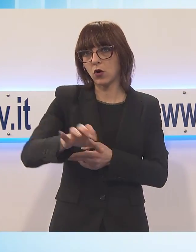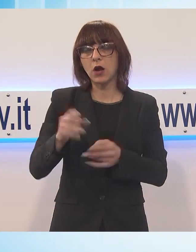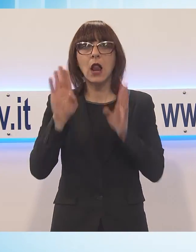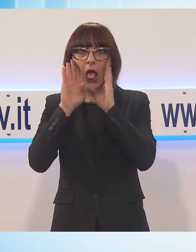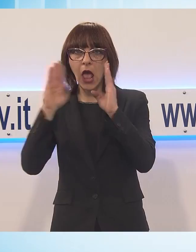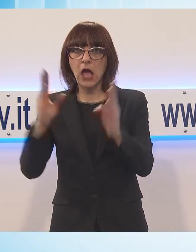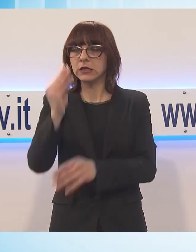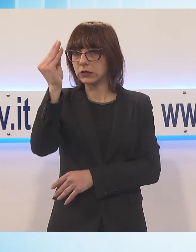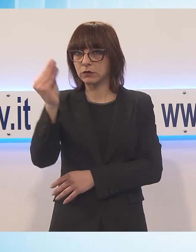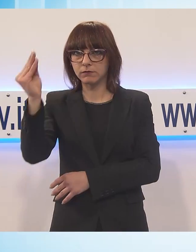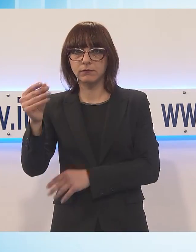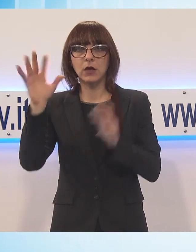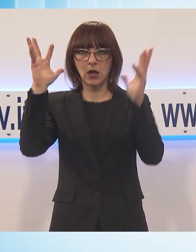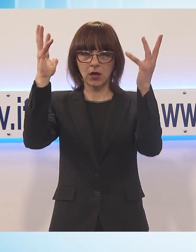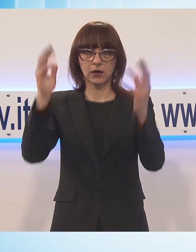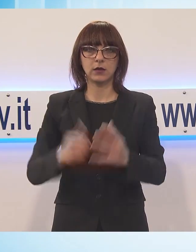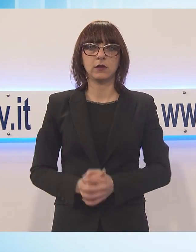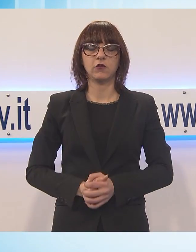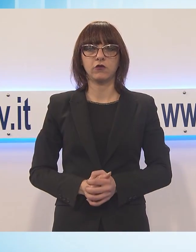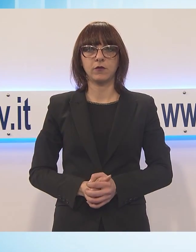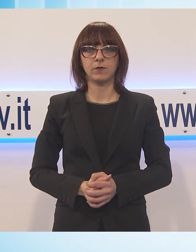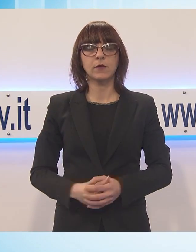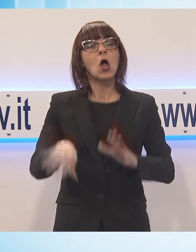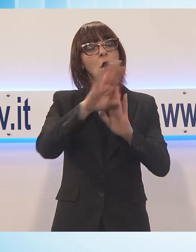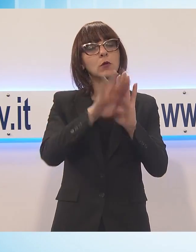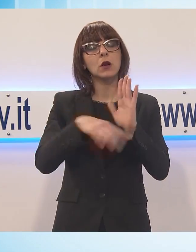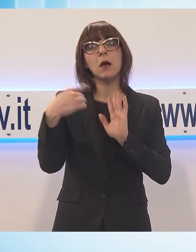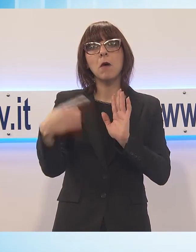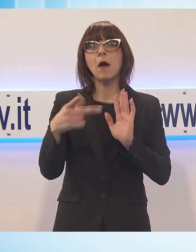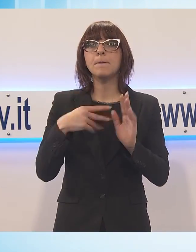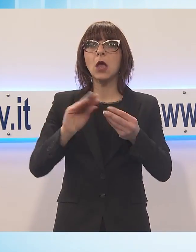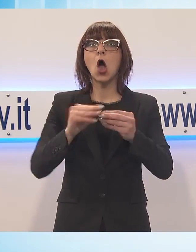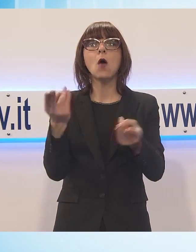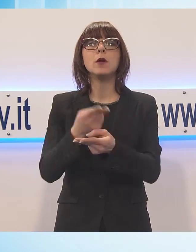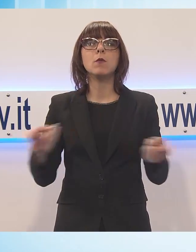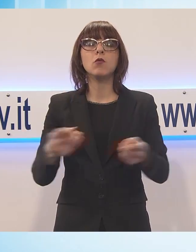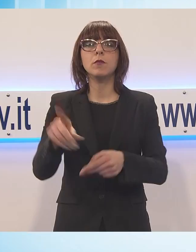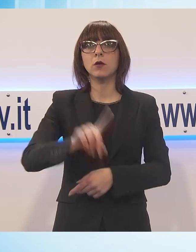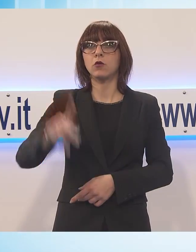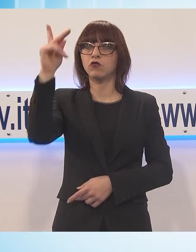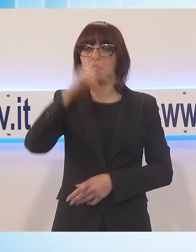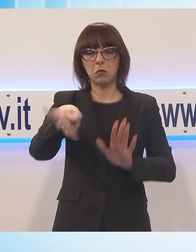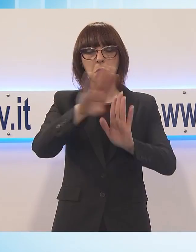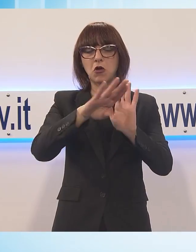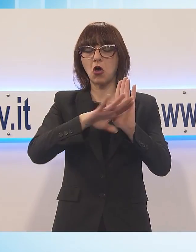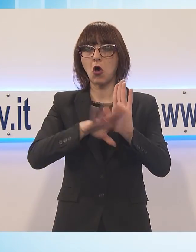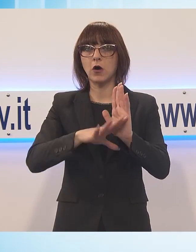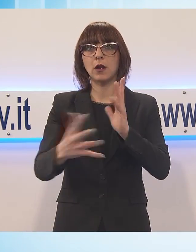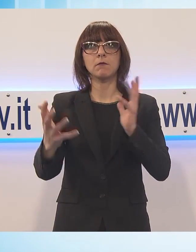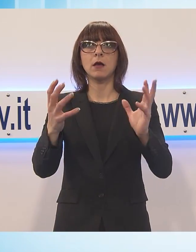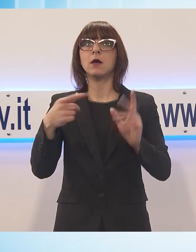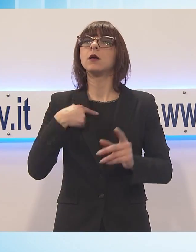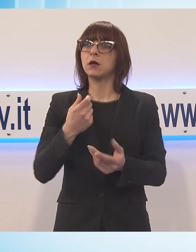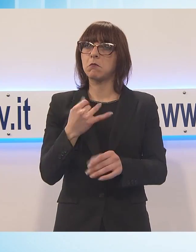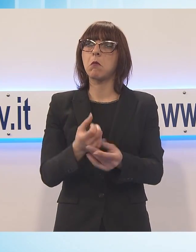le linee guida su cui si articola il programma delle opere pubbliche 2018-2020 della provincia di Lucca. Un programma articolato e ambizioso che è stato